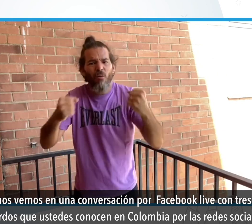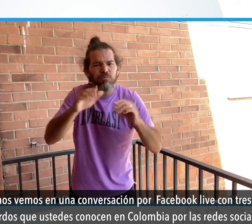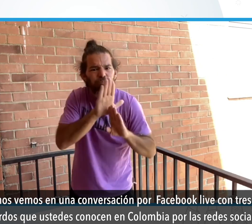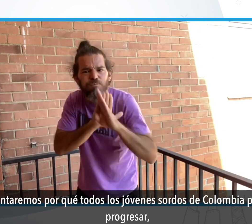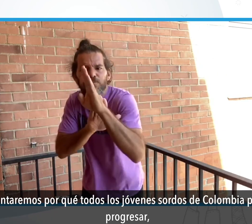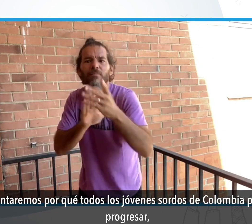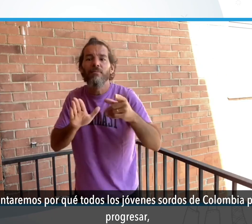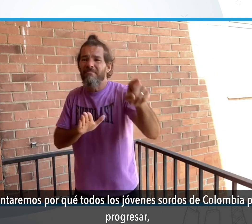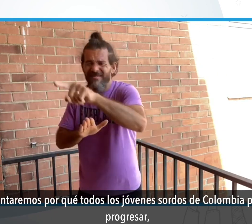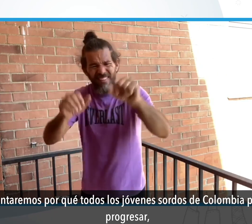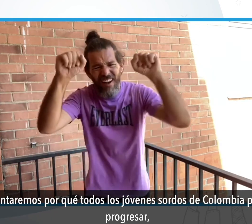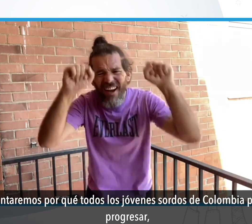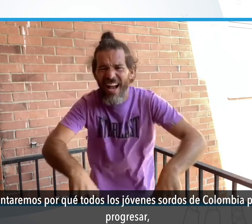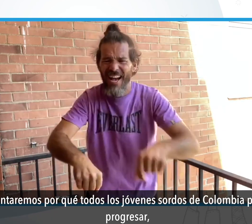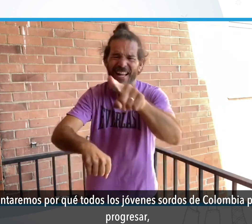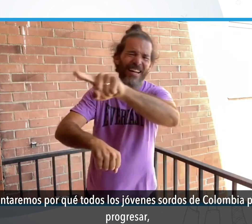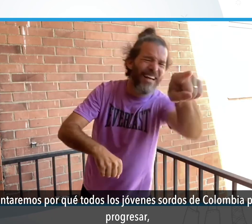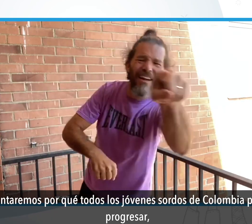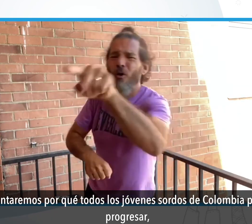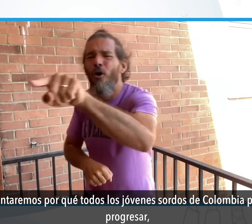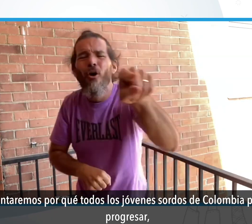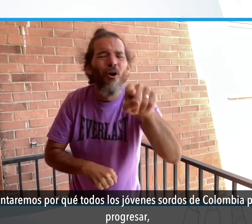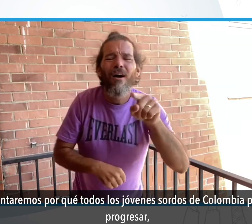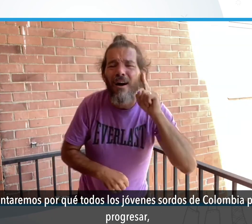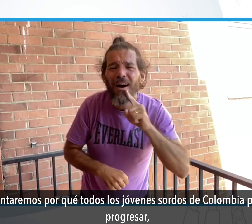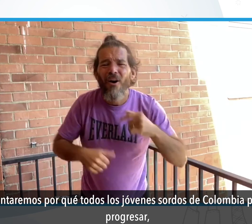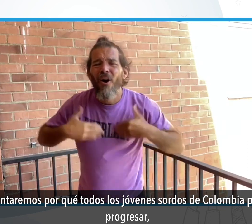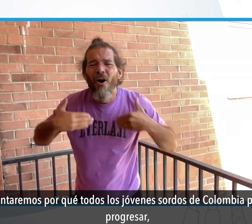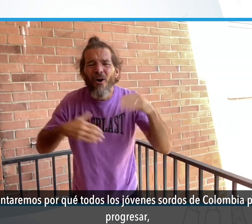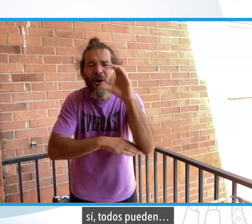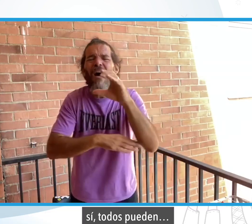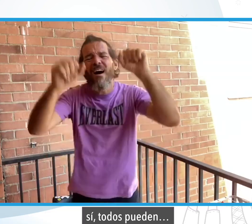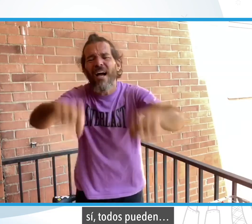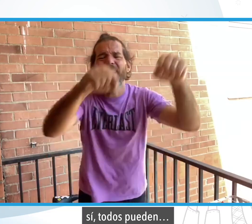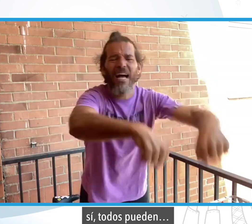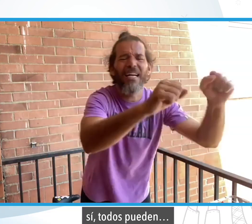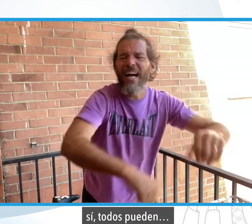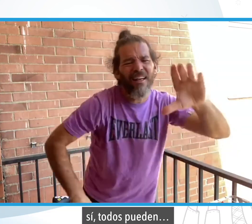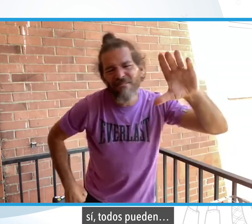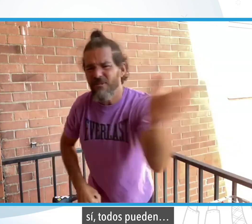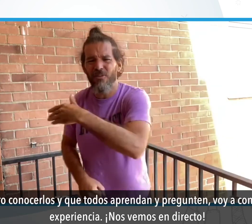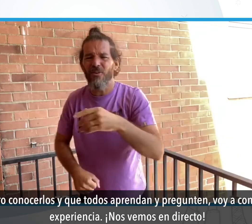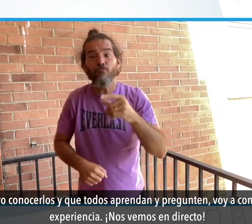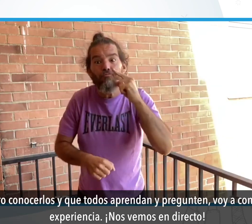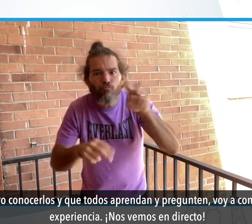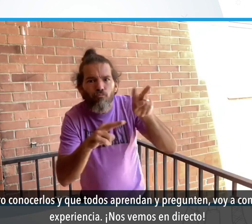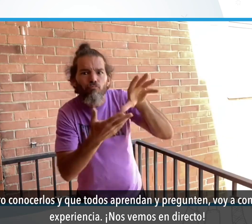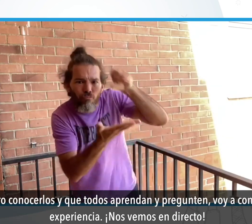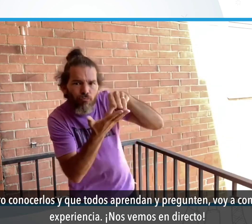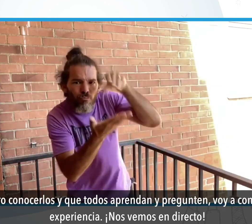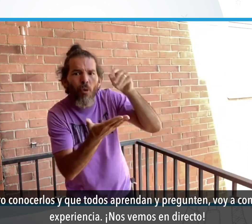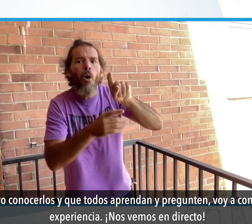redes sociales. Les contaremos por qué todos los jóvenes sordos de Colombia pueden progresar. Sí, todos pueden. Espero